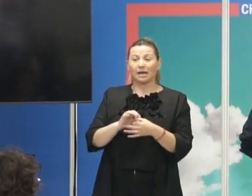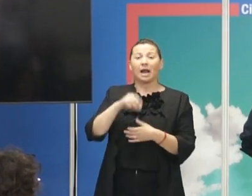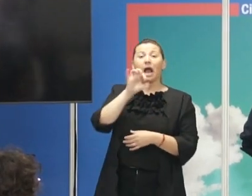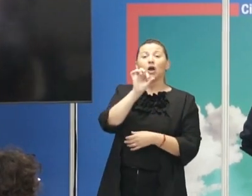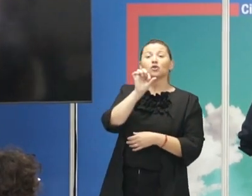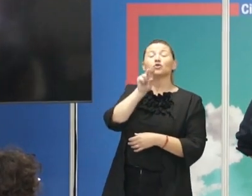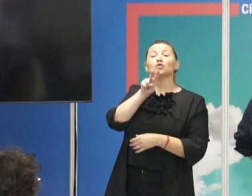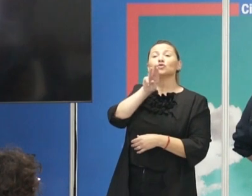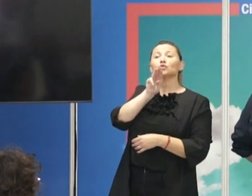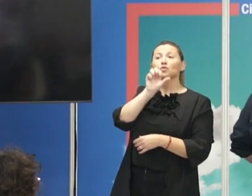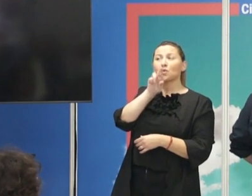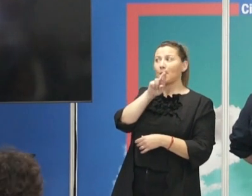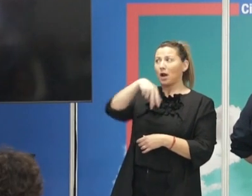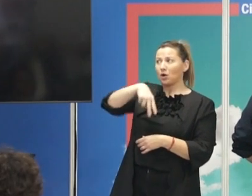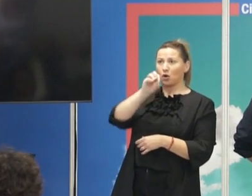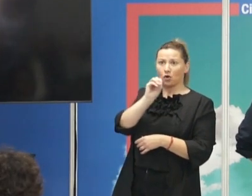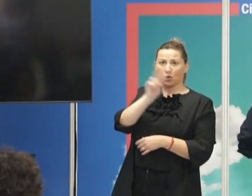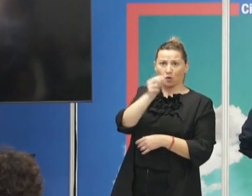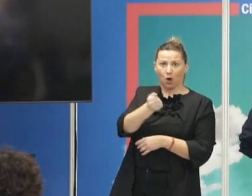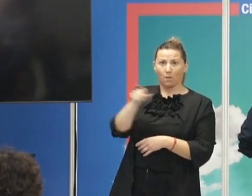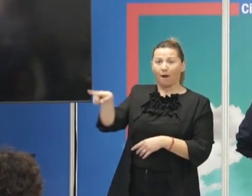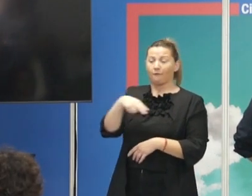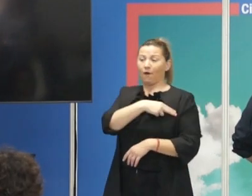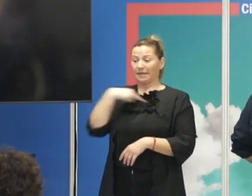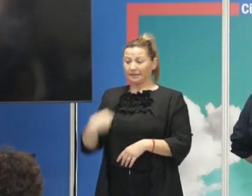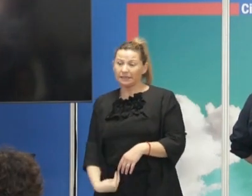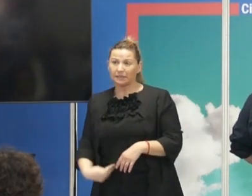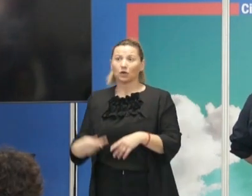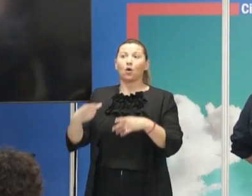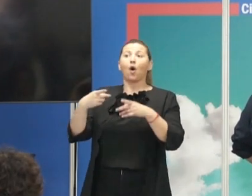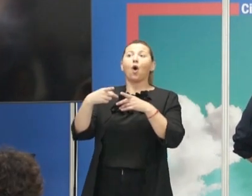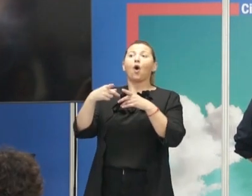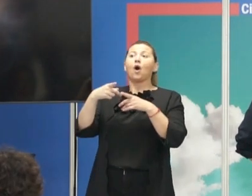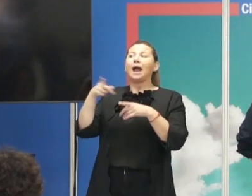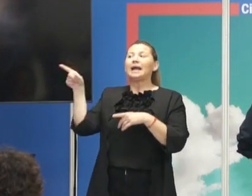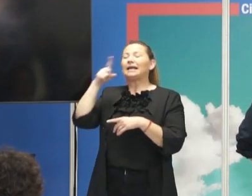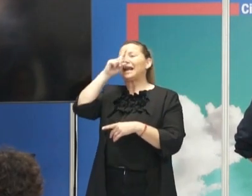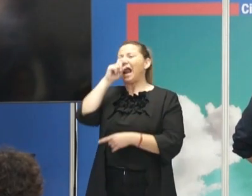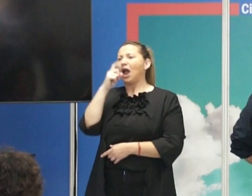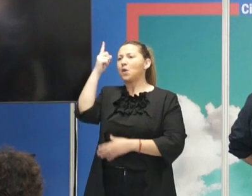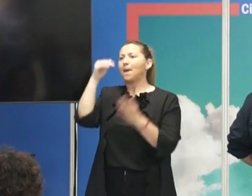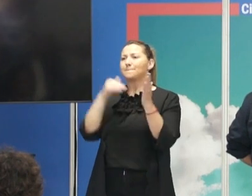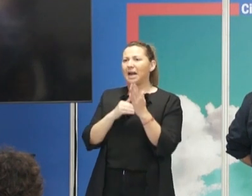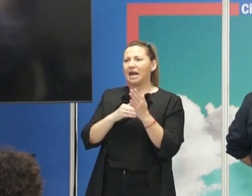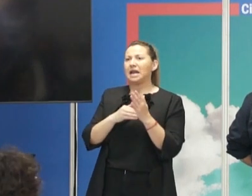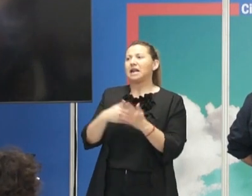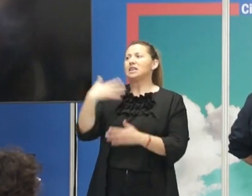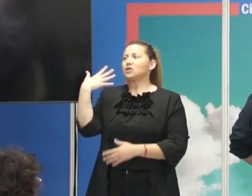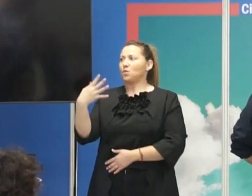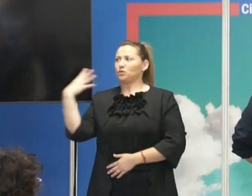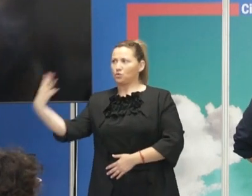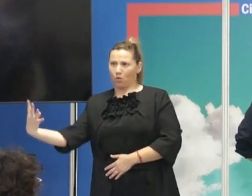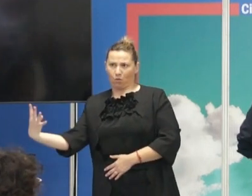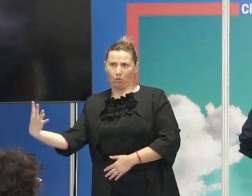fue realmente vista y detectada por astrónomos chinos, coreanos, amerindios, en el año 1054, por lo cual uno podría